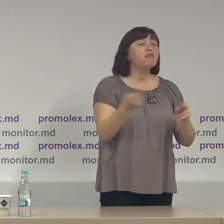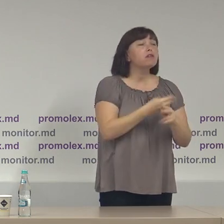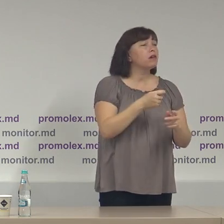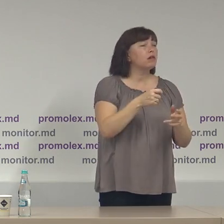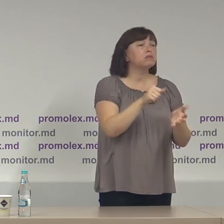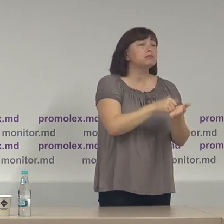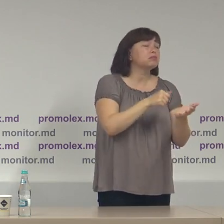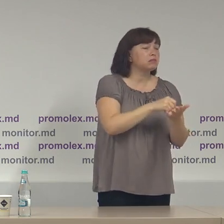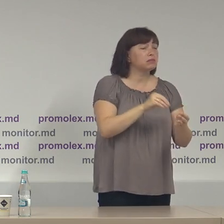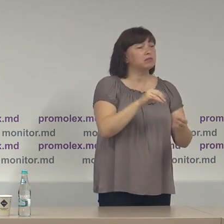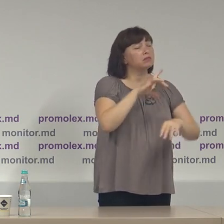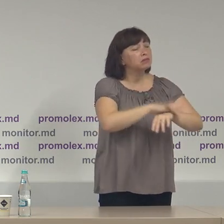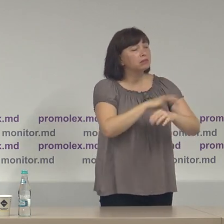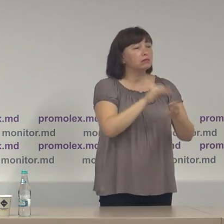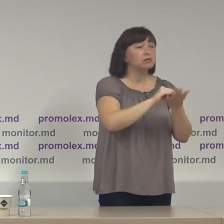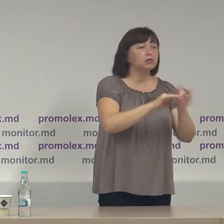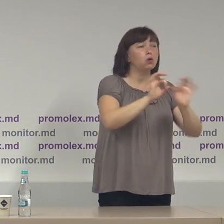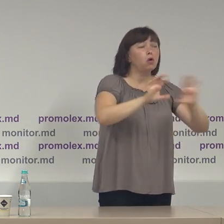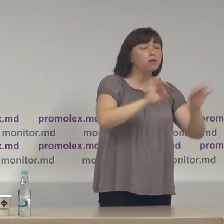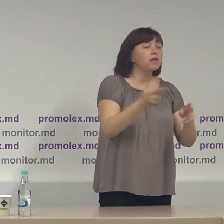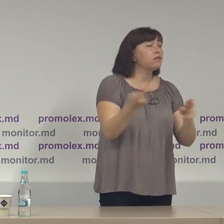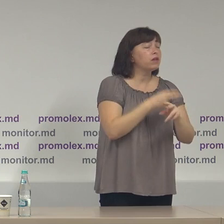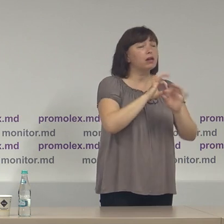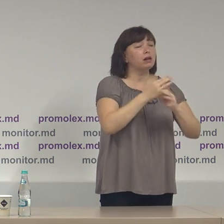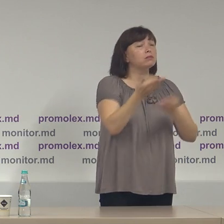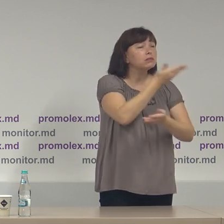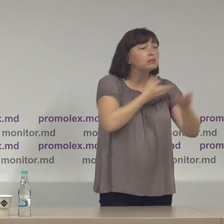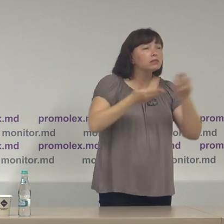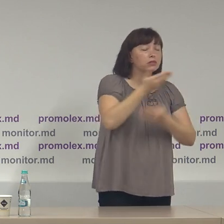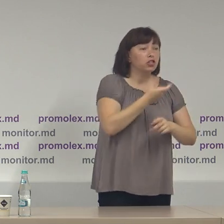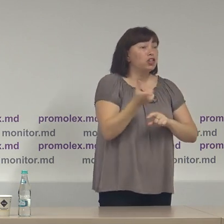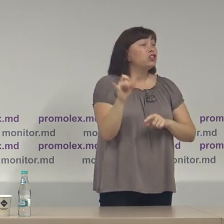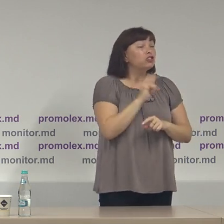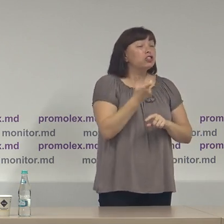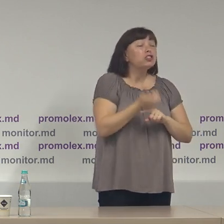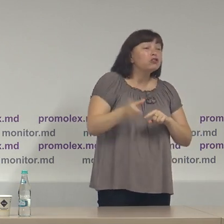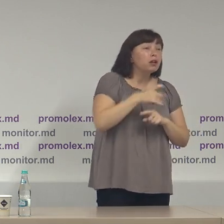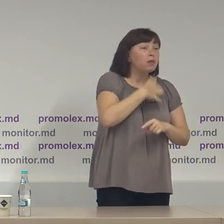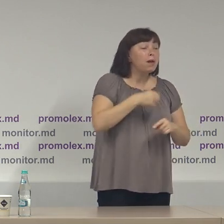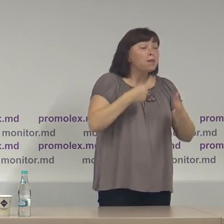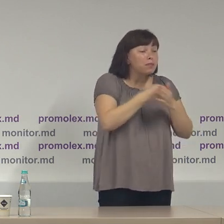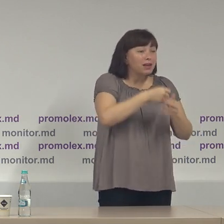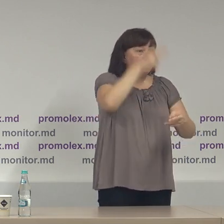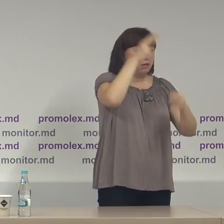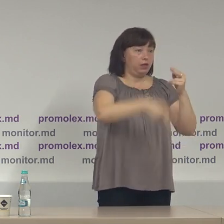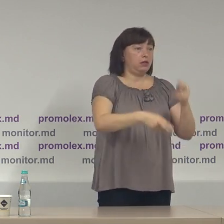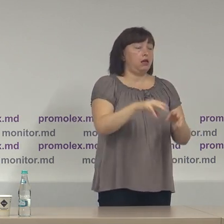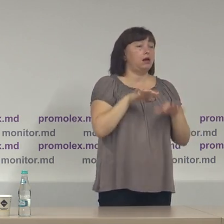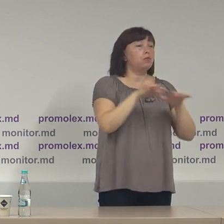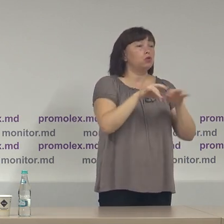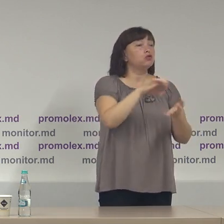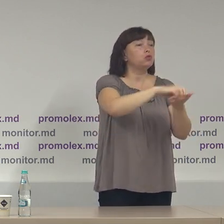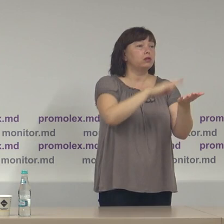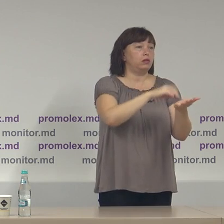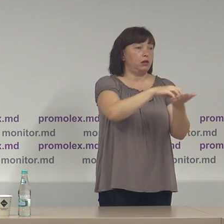motiva, fără a organiza discuții publice și, cel mai important, până la finisarea procedurii de